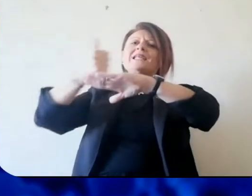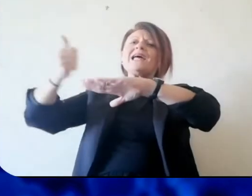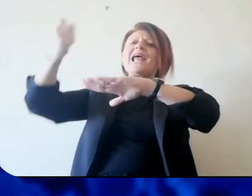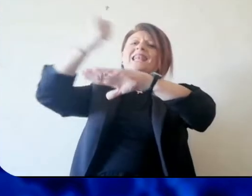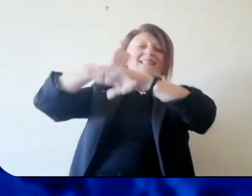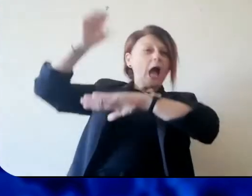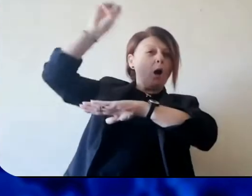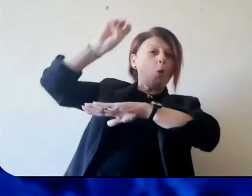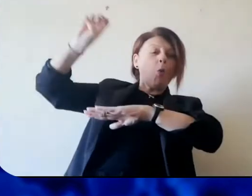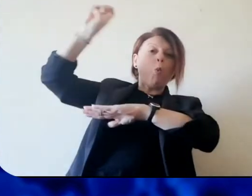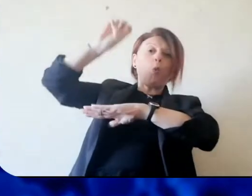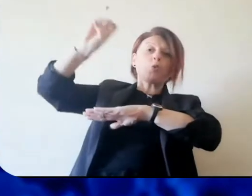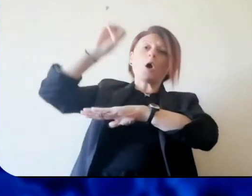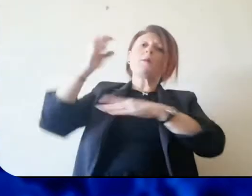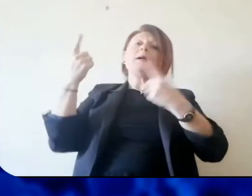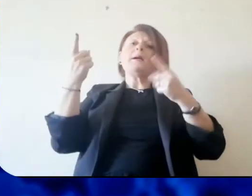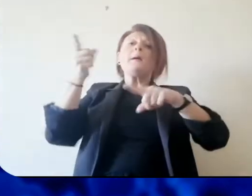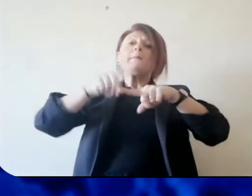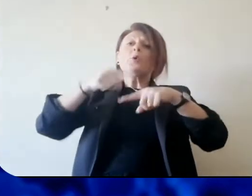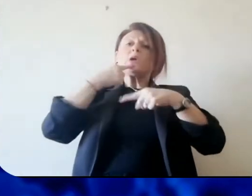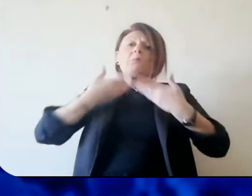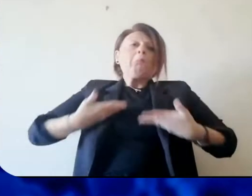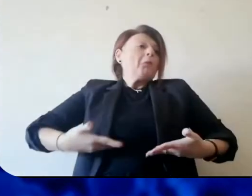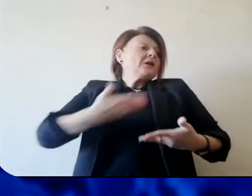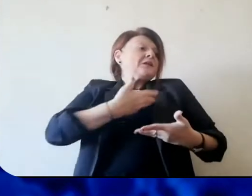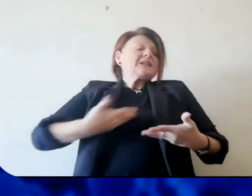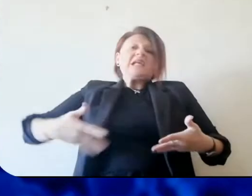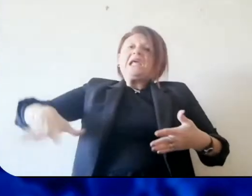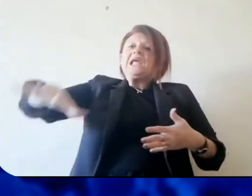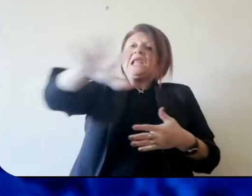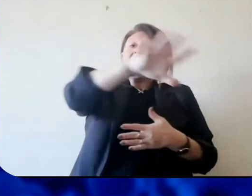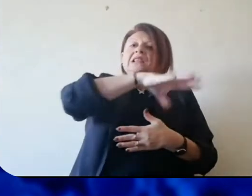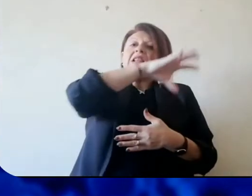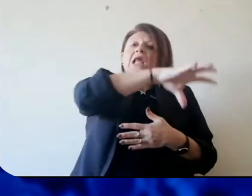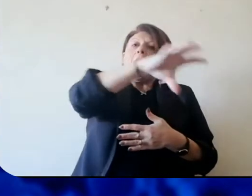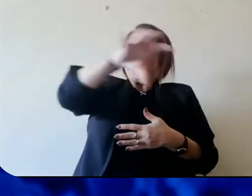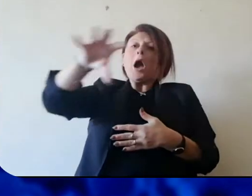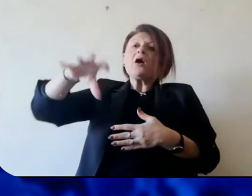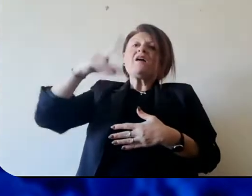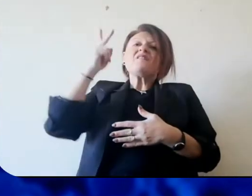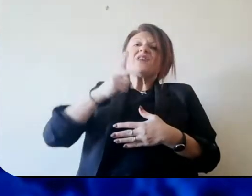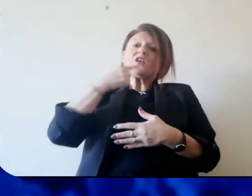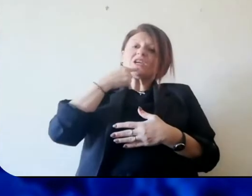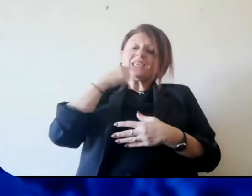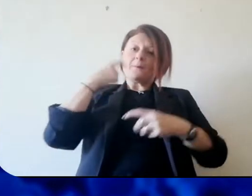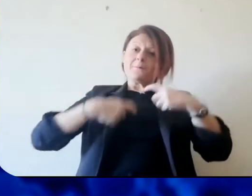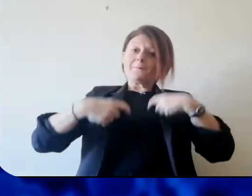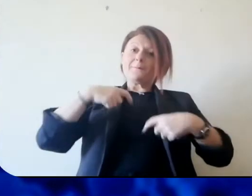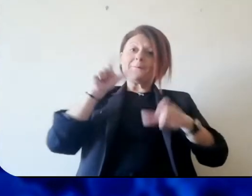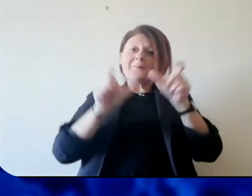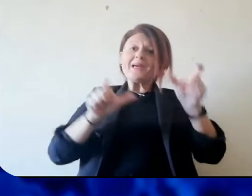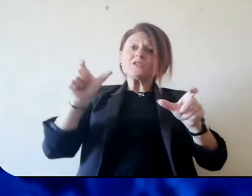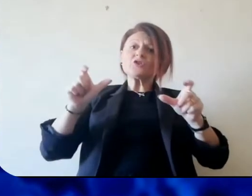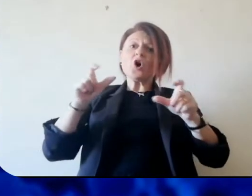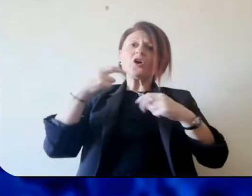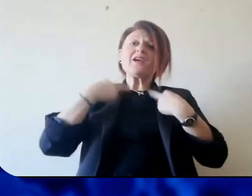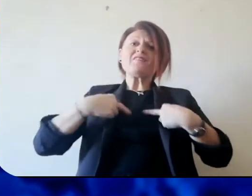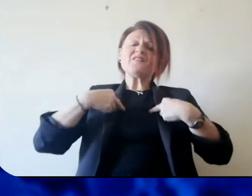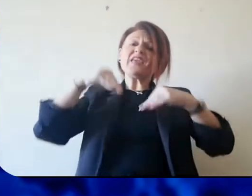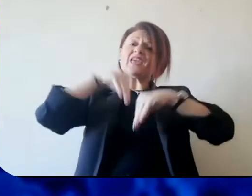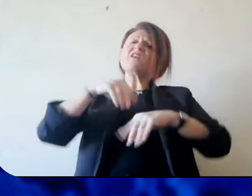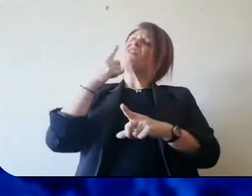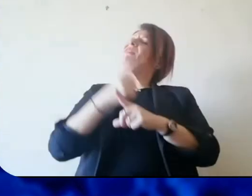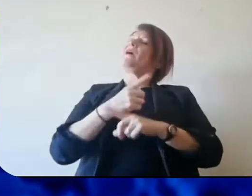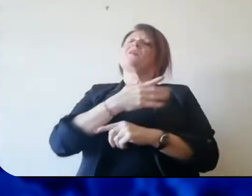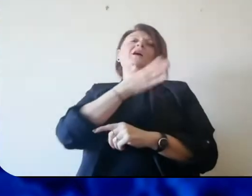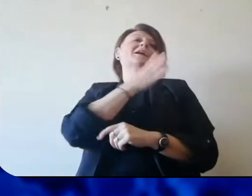europei, leader nazionali, noi che ci troviamo ad amministrare le nostre comunità locali, ma tutta la gente che vive in queste comunità